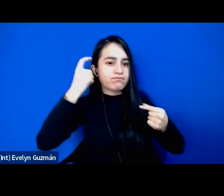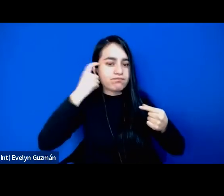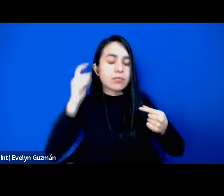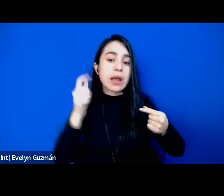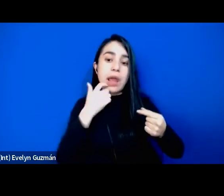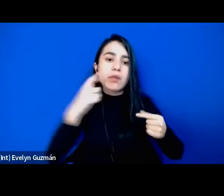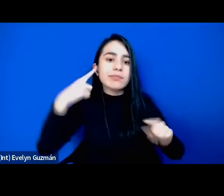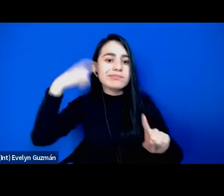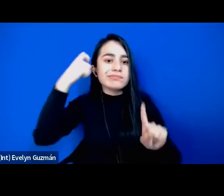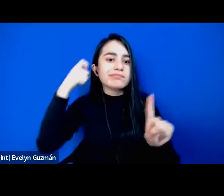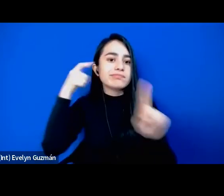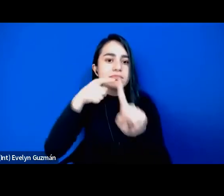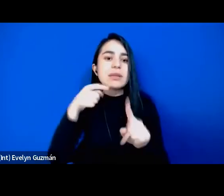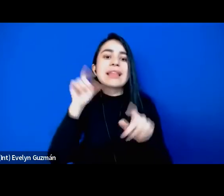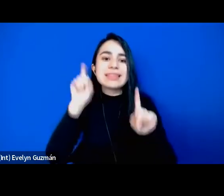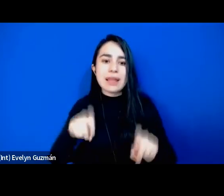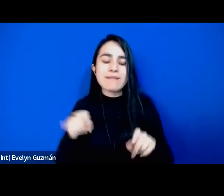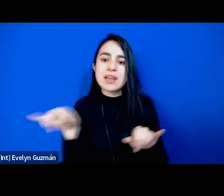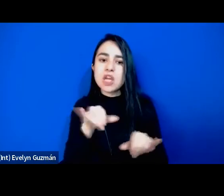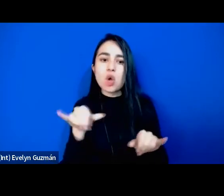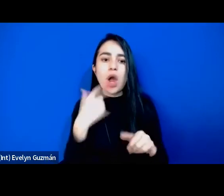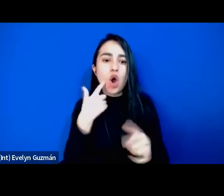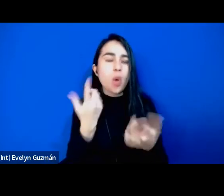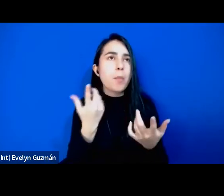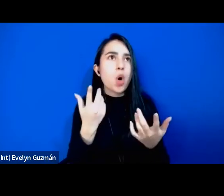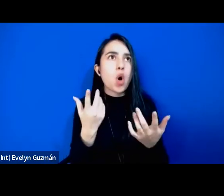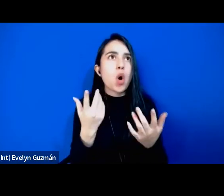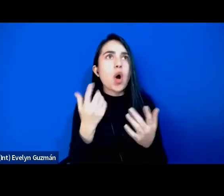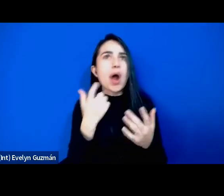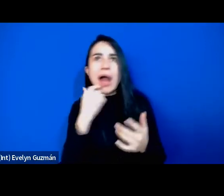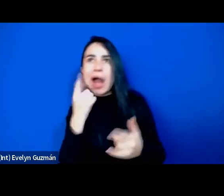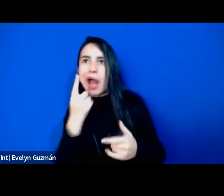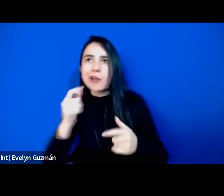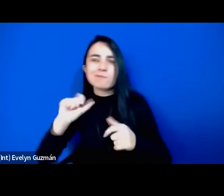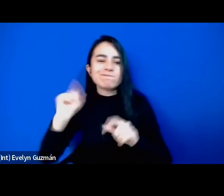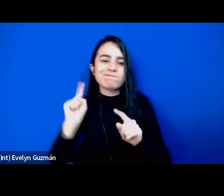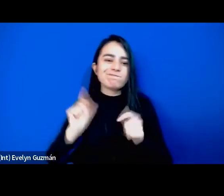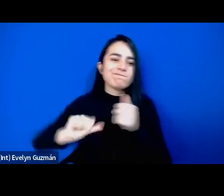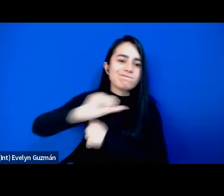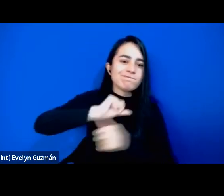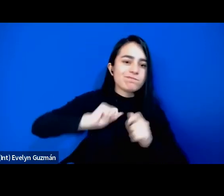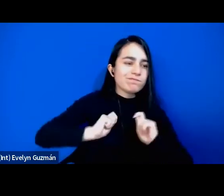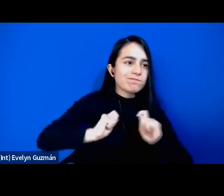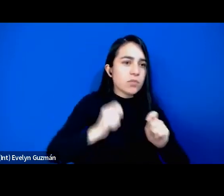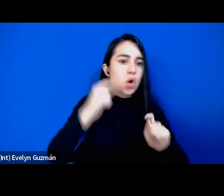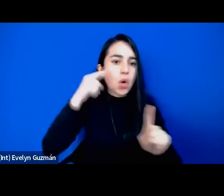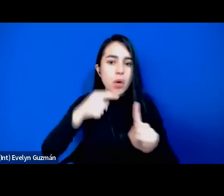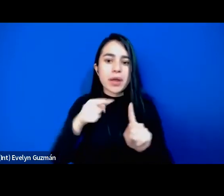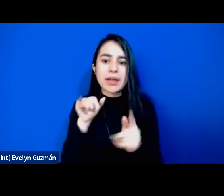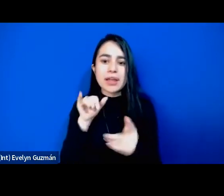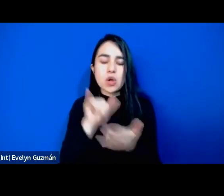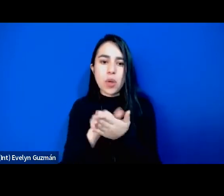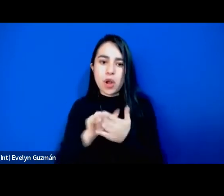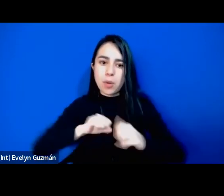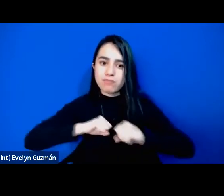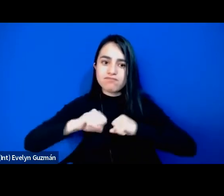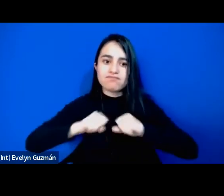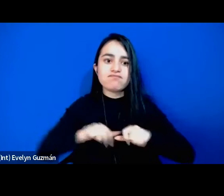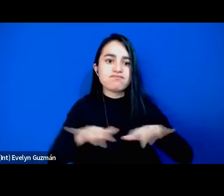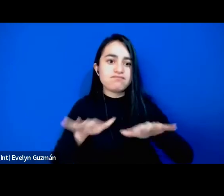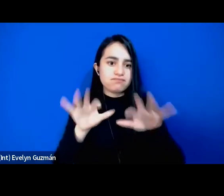hacer ciertos sacrificios mover ciertas cosas que ayudan a este a esta movilidad